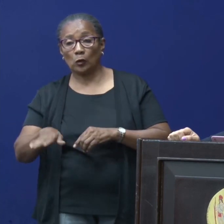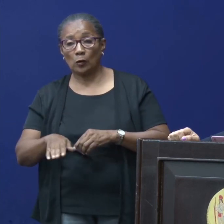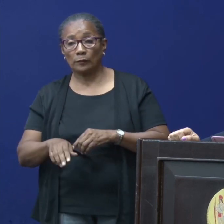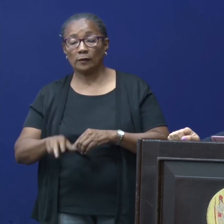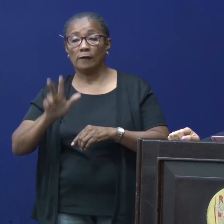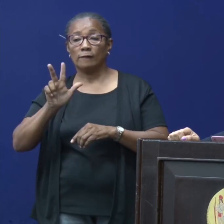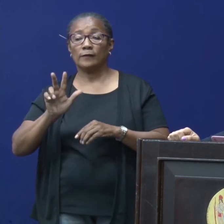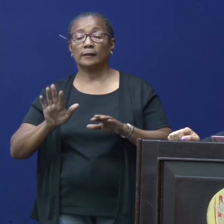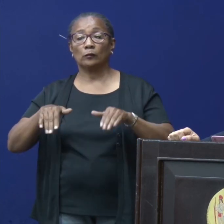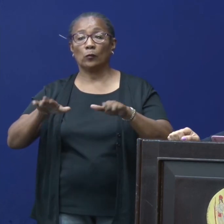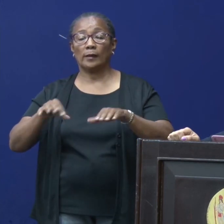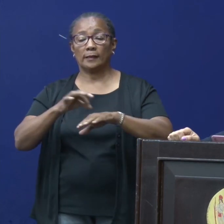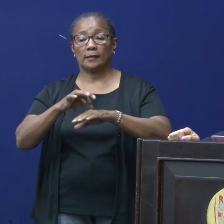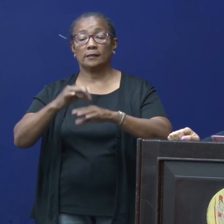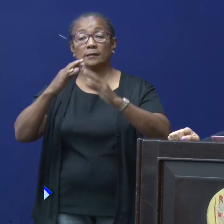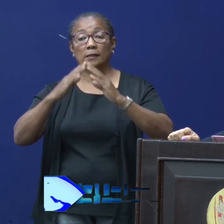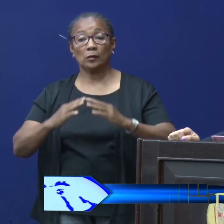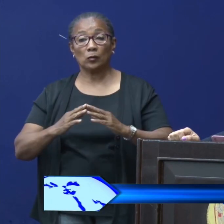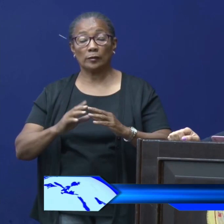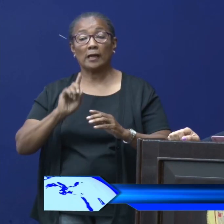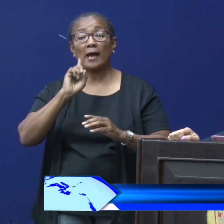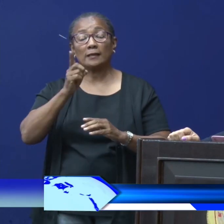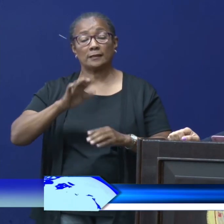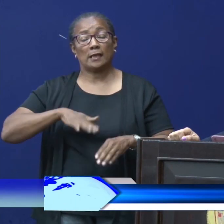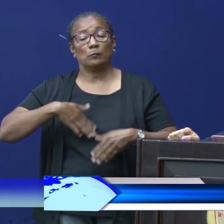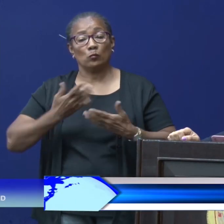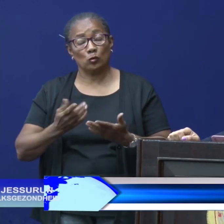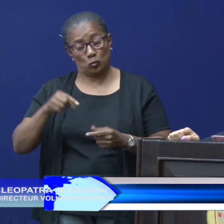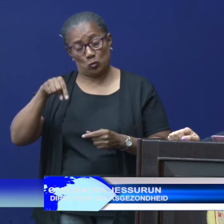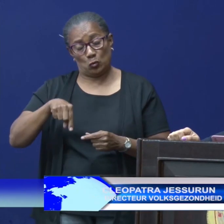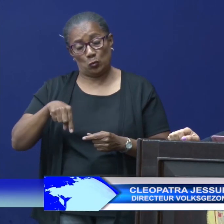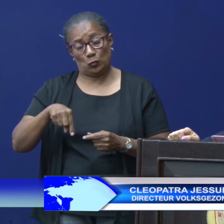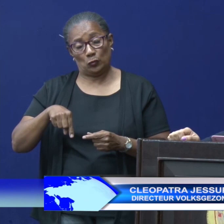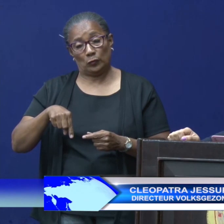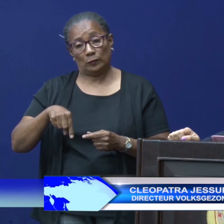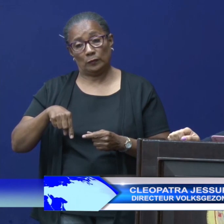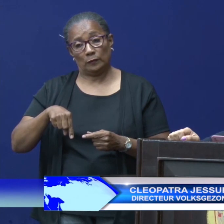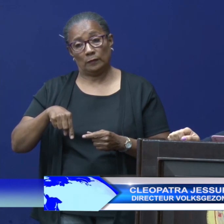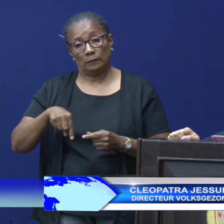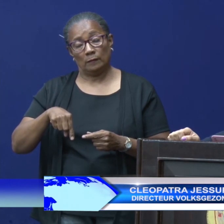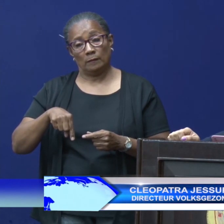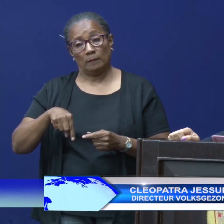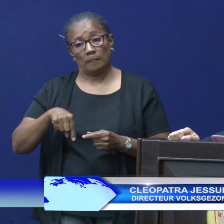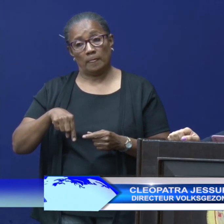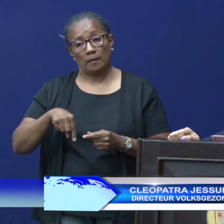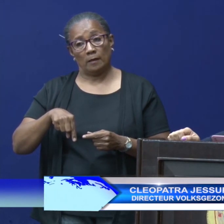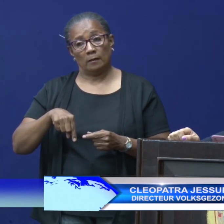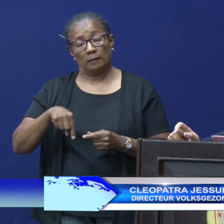Wanika ziekenhuis als dat nodig is. Ze zijn voorlopig niet